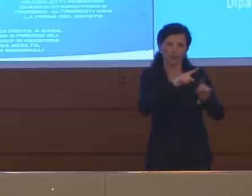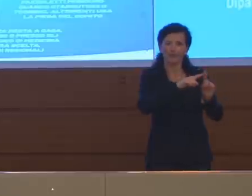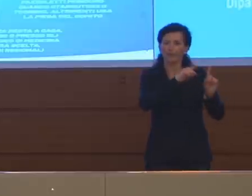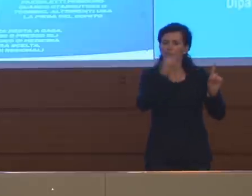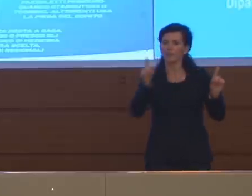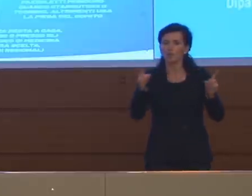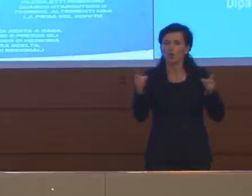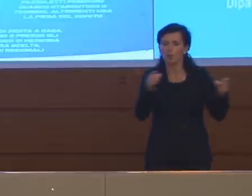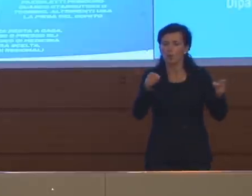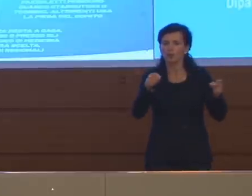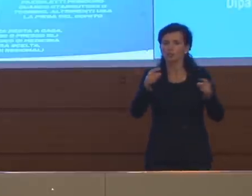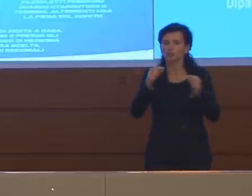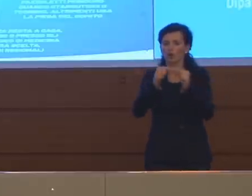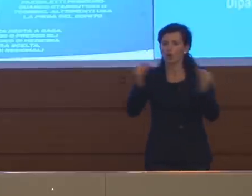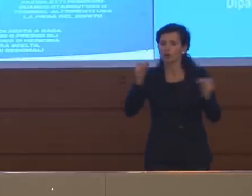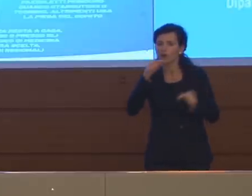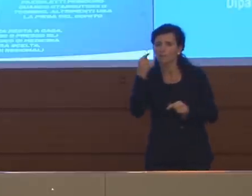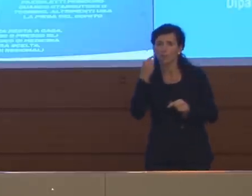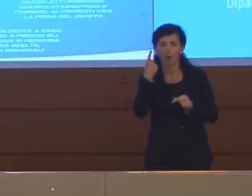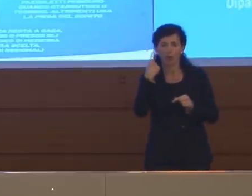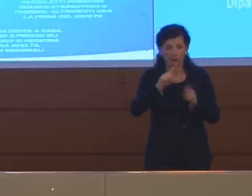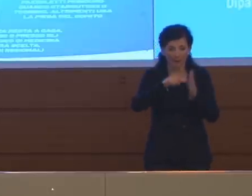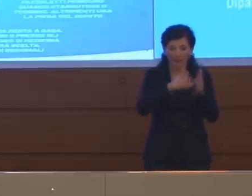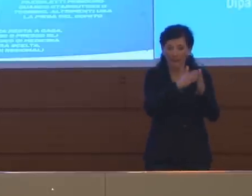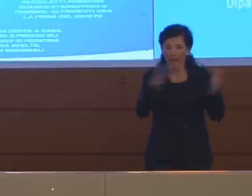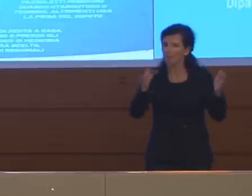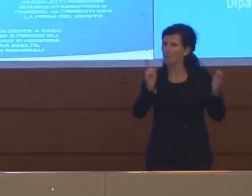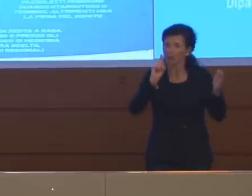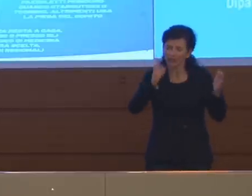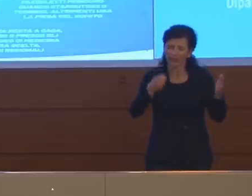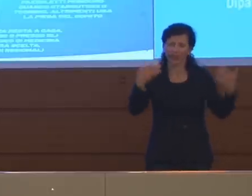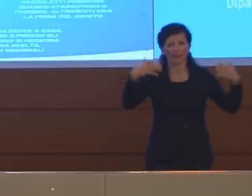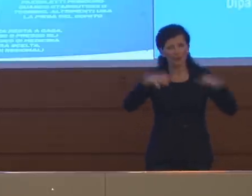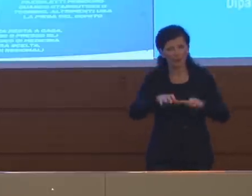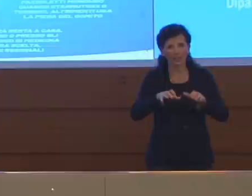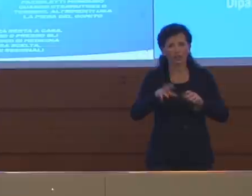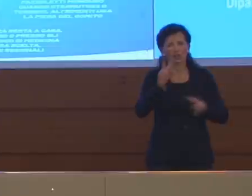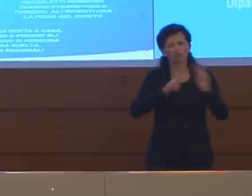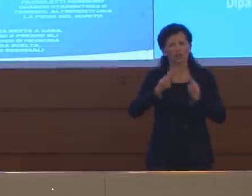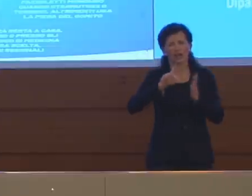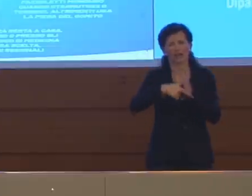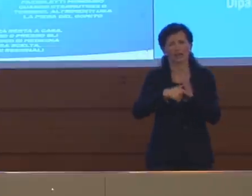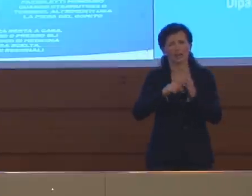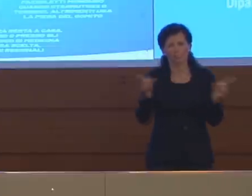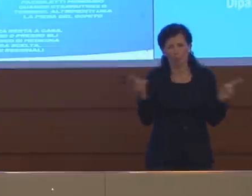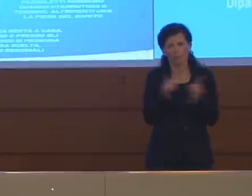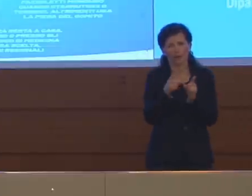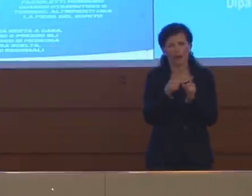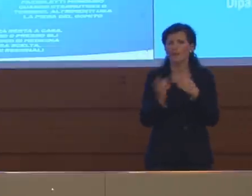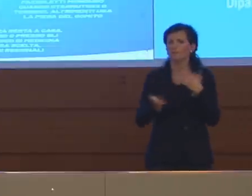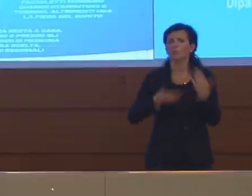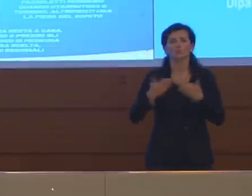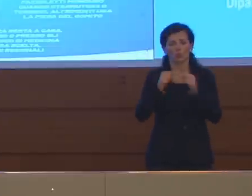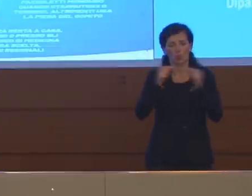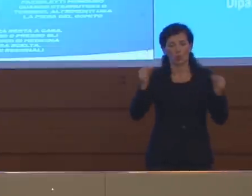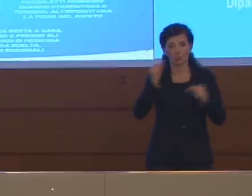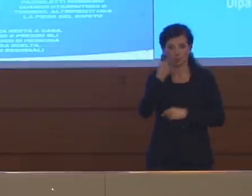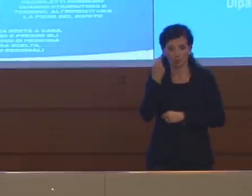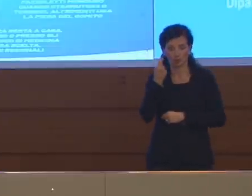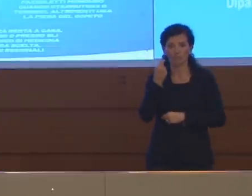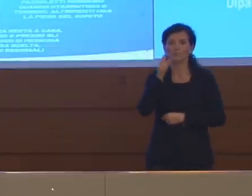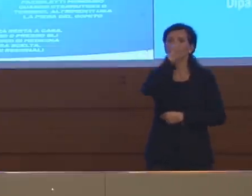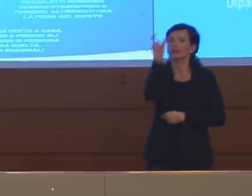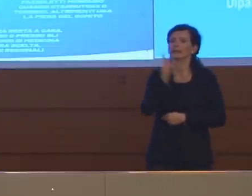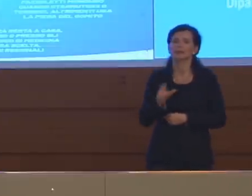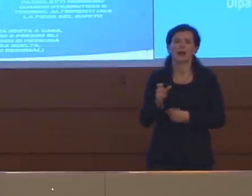progressivamente. Questo è un obiettivo che dobbiamo raggiungere come Paese che oggi può avere differenze nei diversi